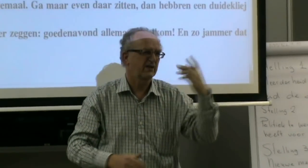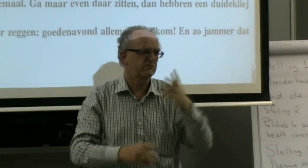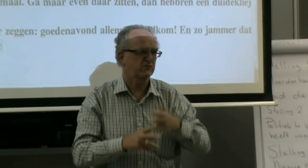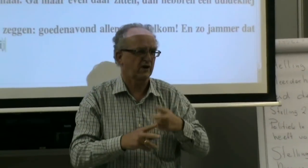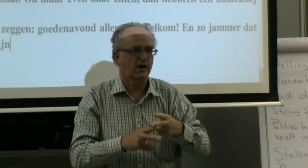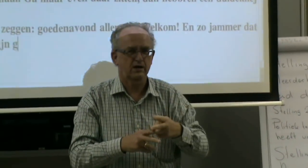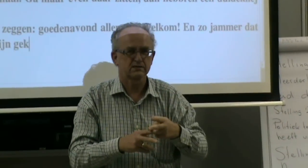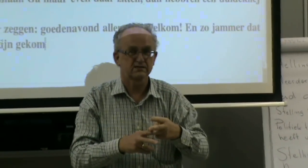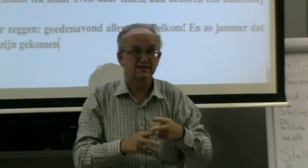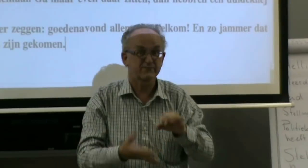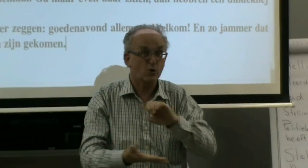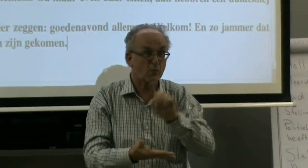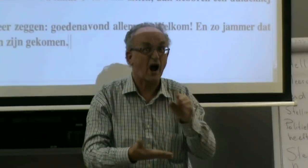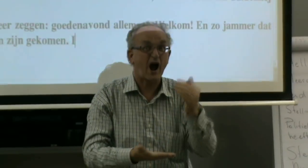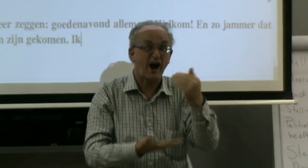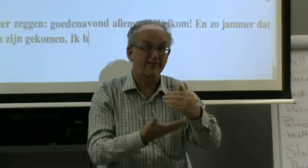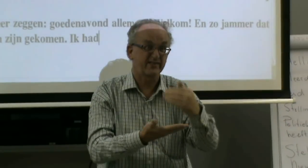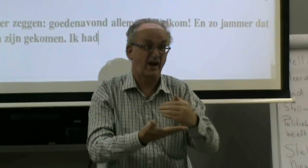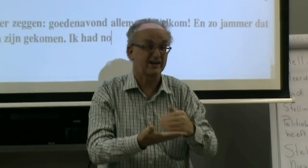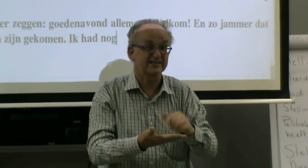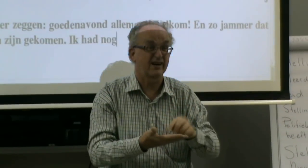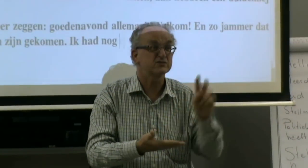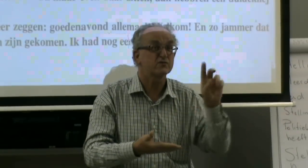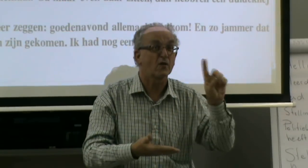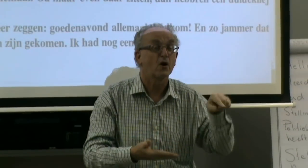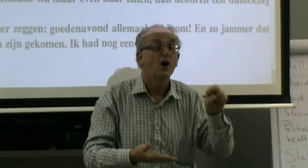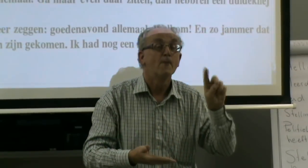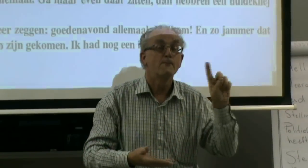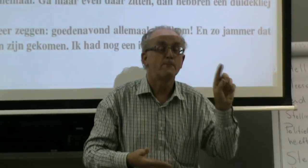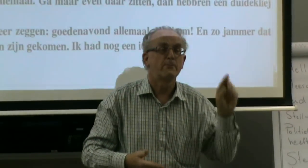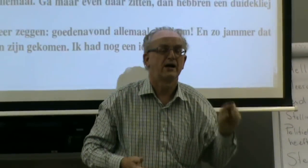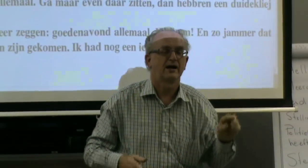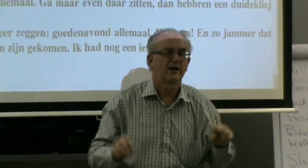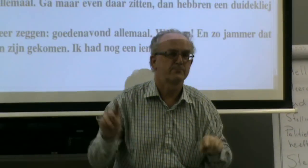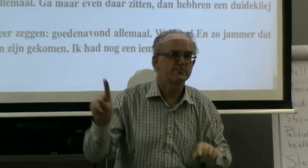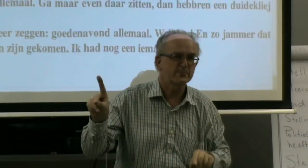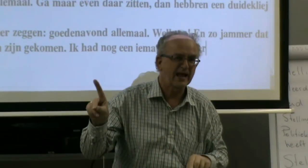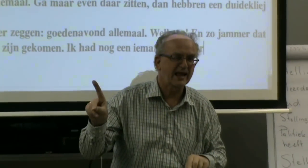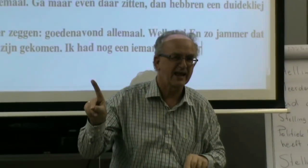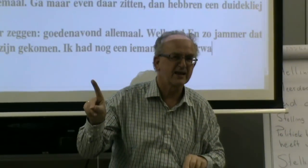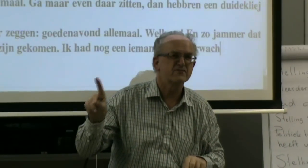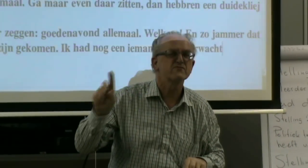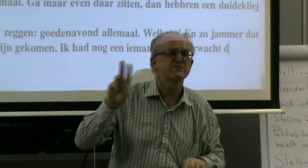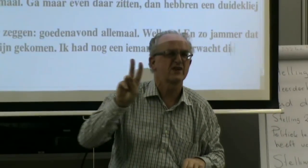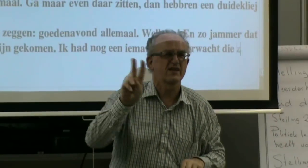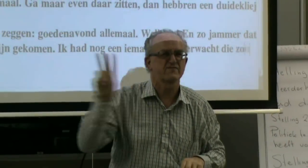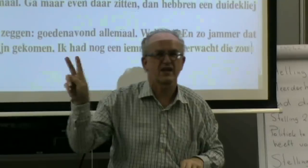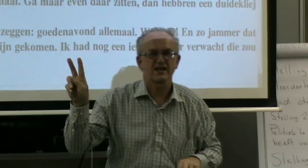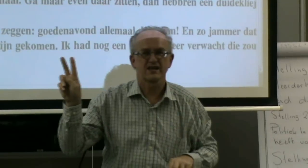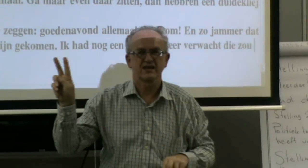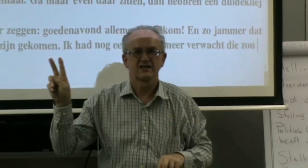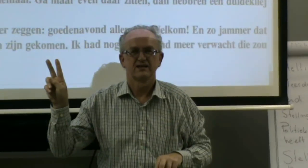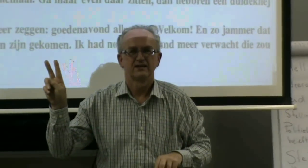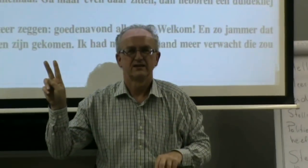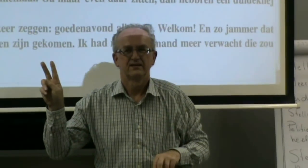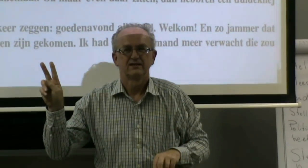Ik had nog één iemand meer gewacht die zou komen. Van de PVG.